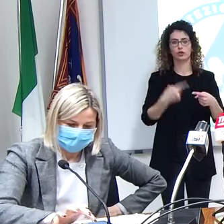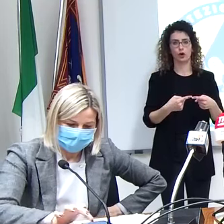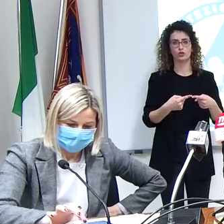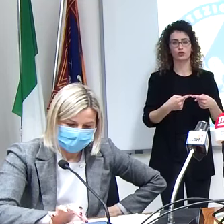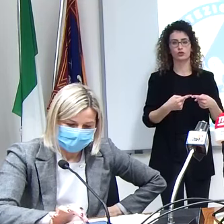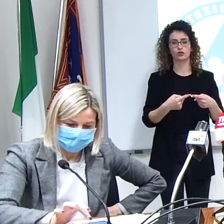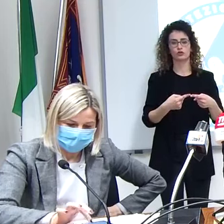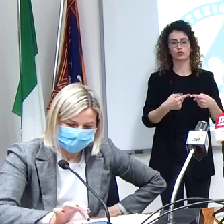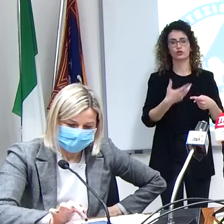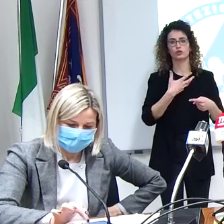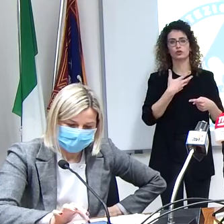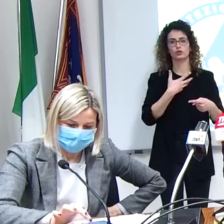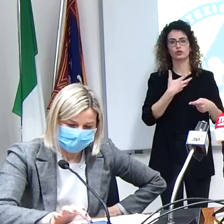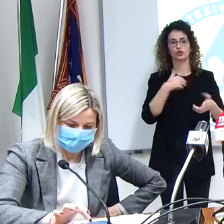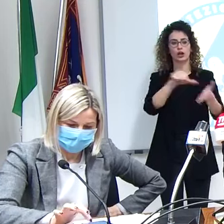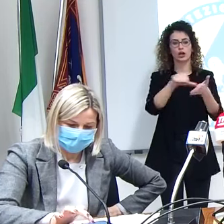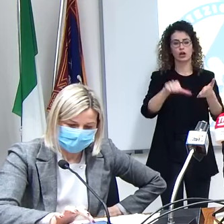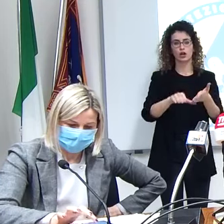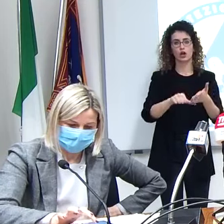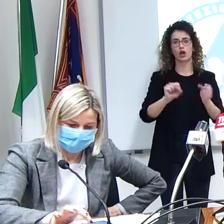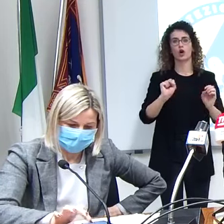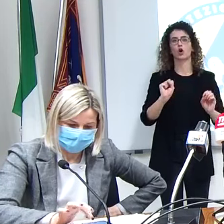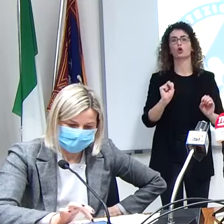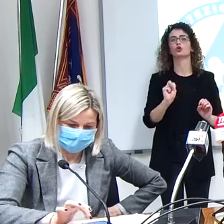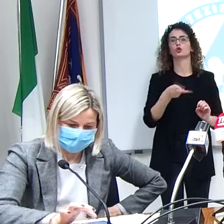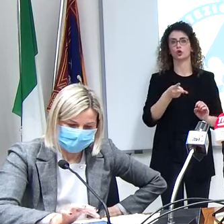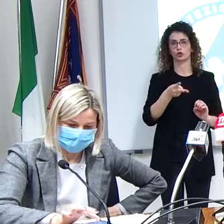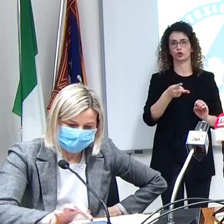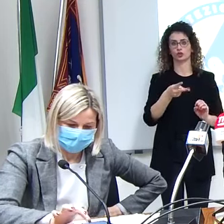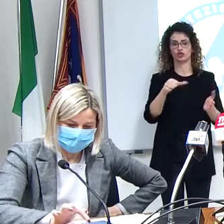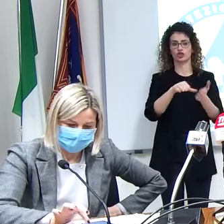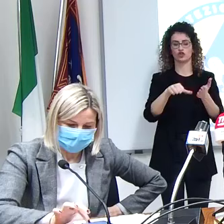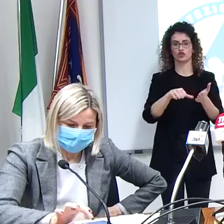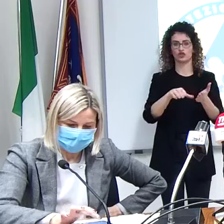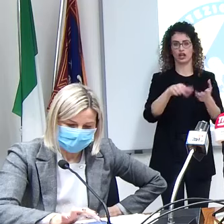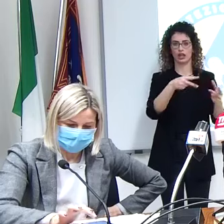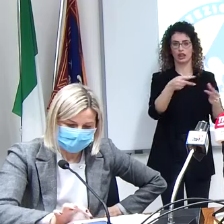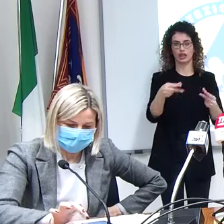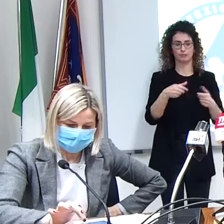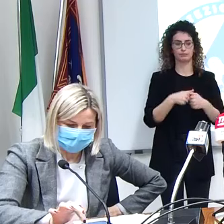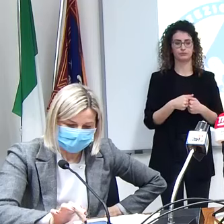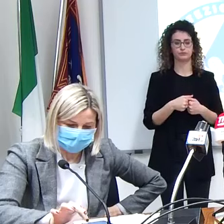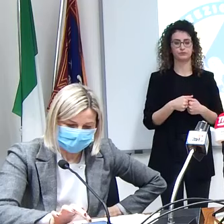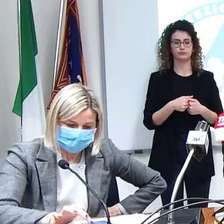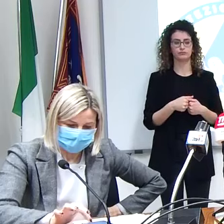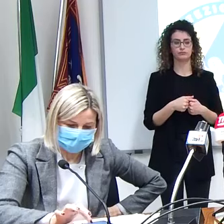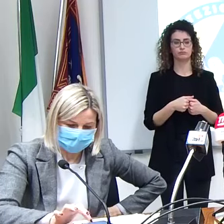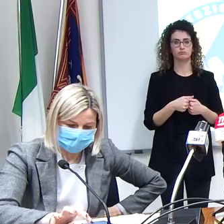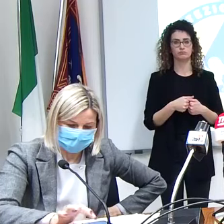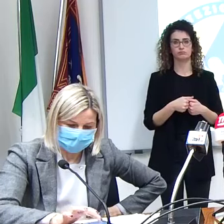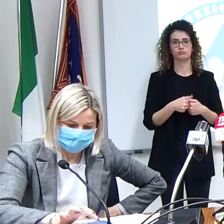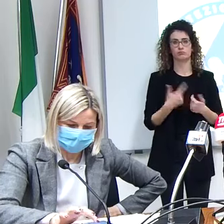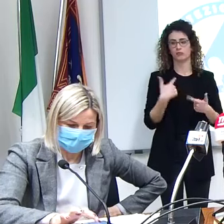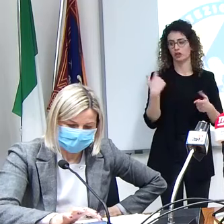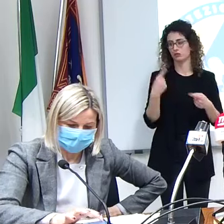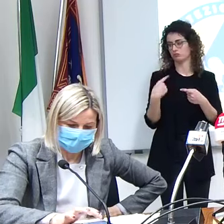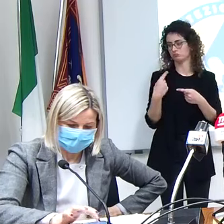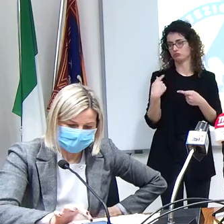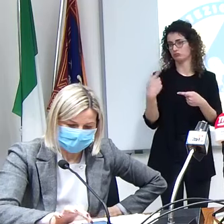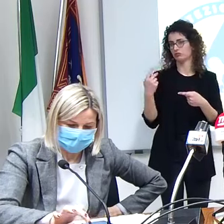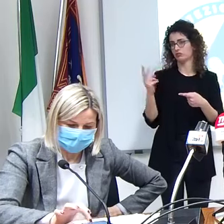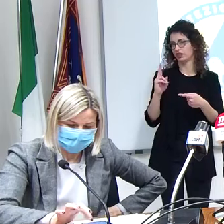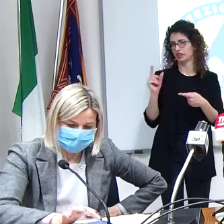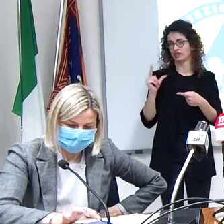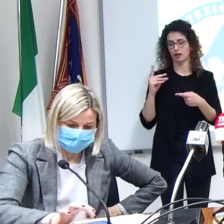12 centri infusionali li abbiamo proprio identificati in questi giorni il fine settimana